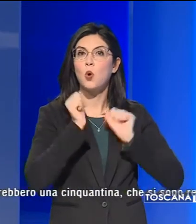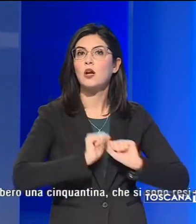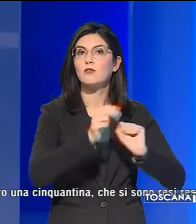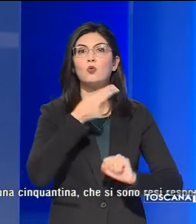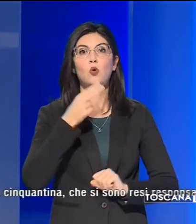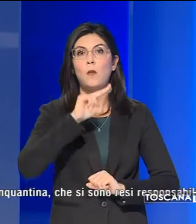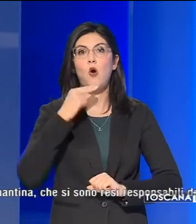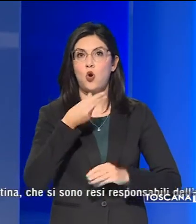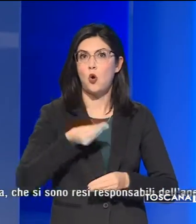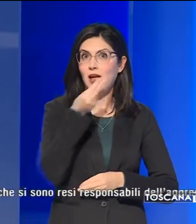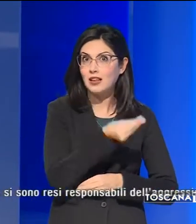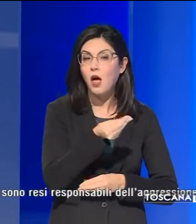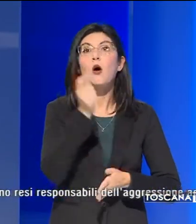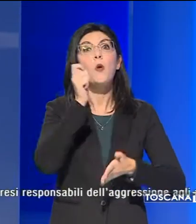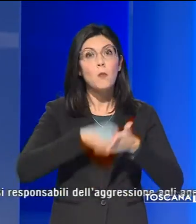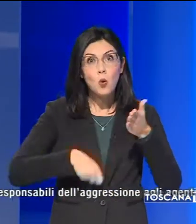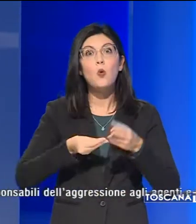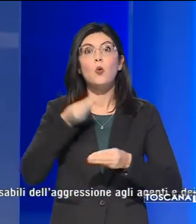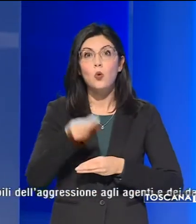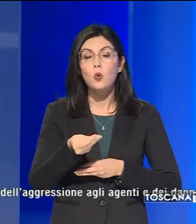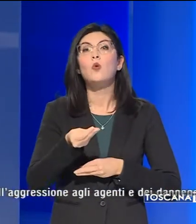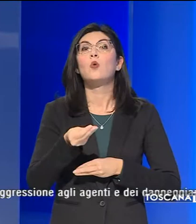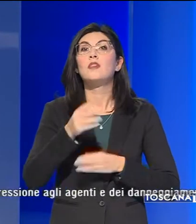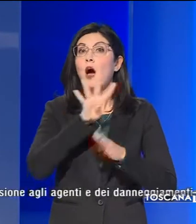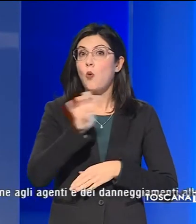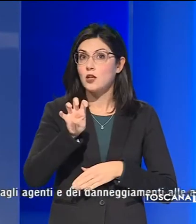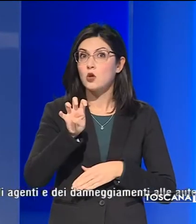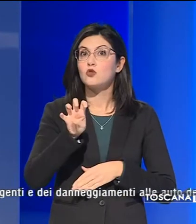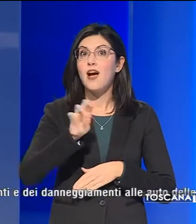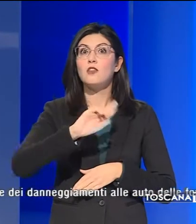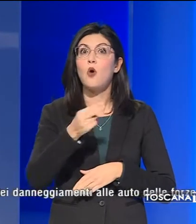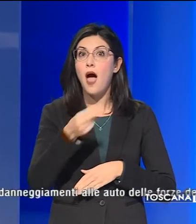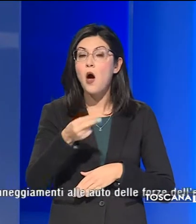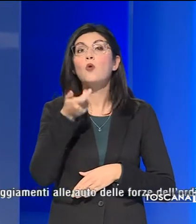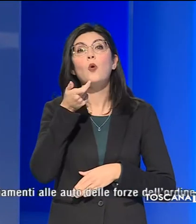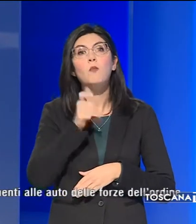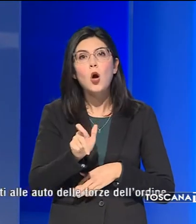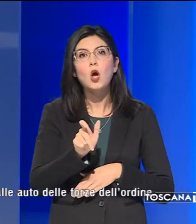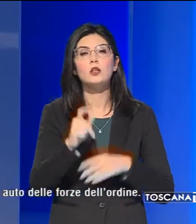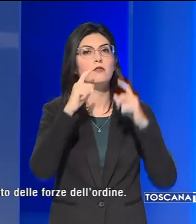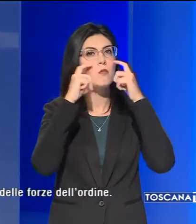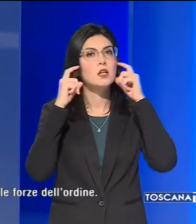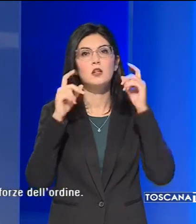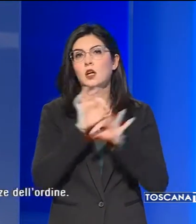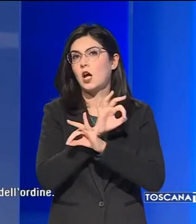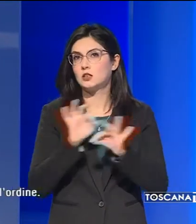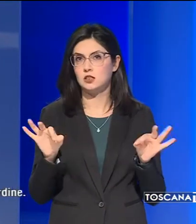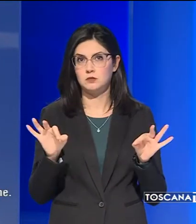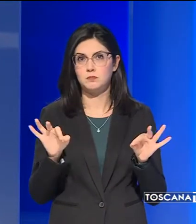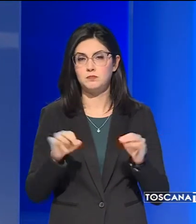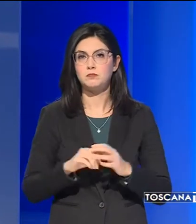è stato anche multato con 400 euro dato che non indossava la mascherina.